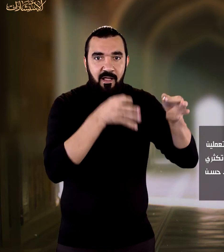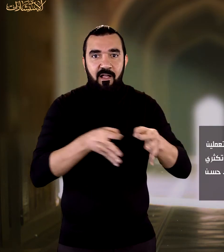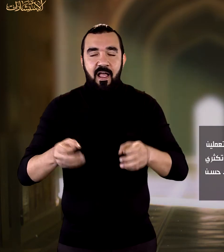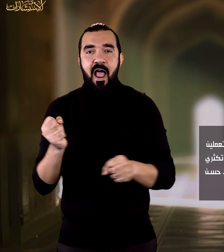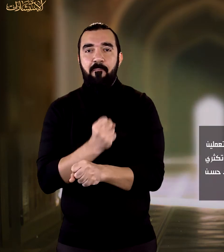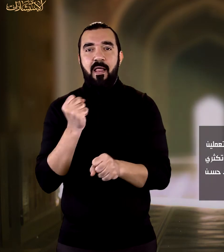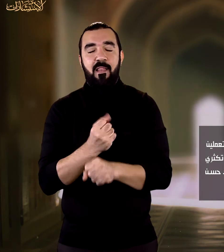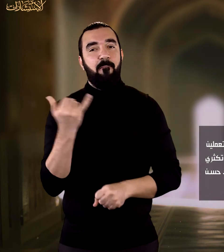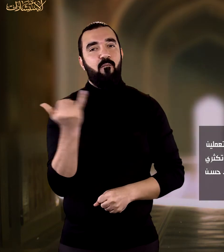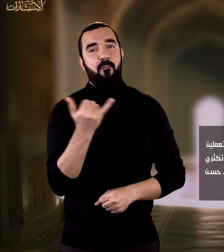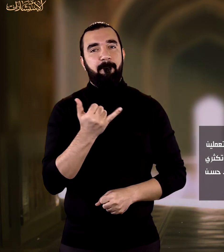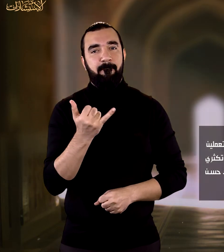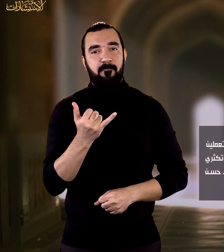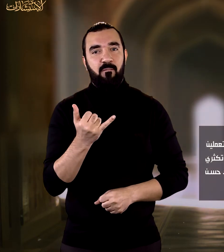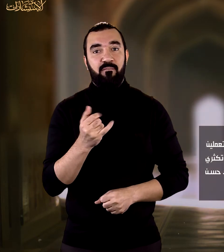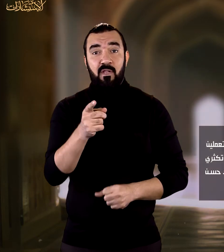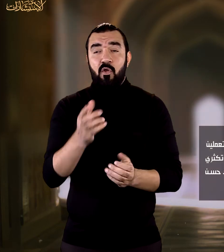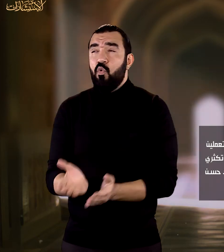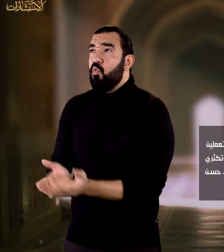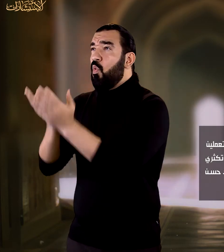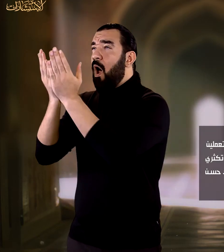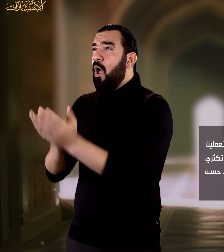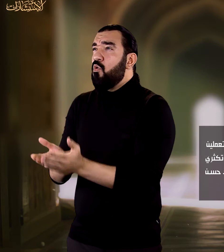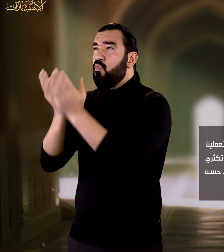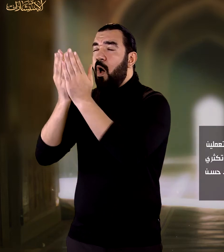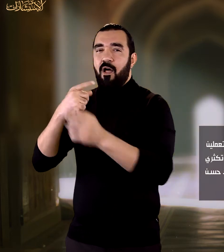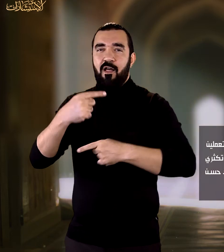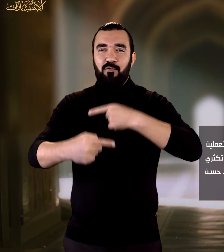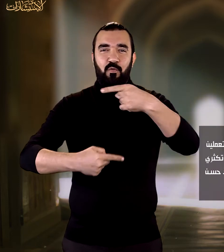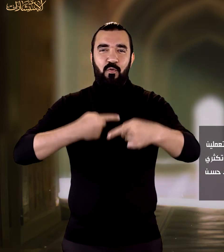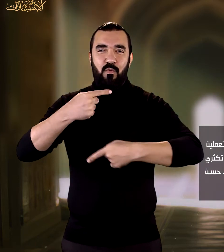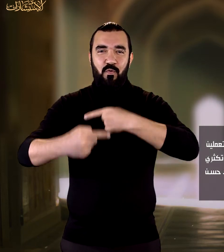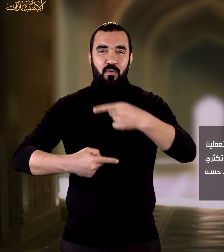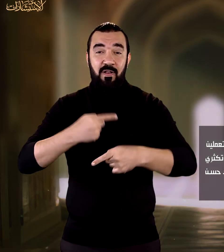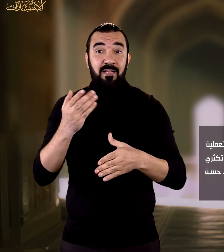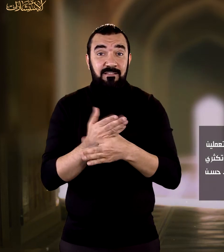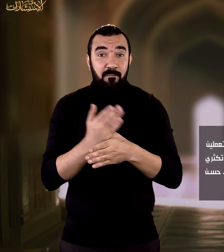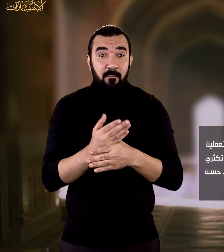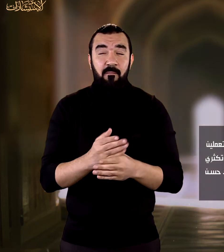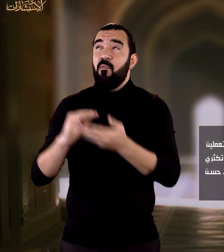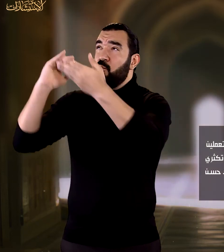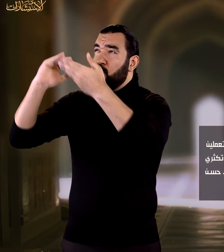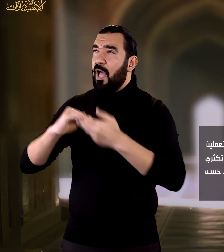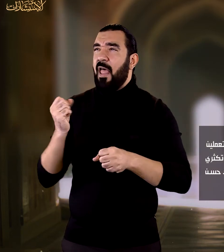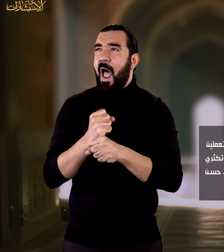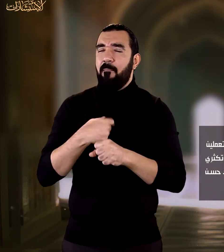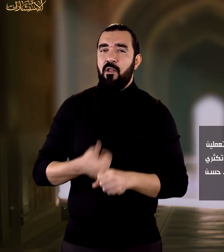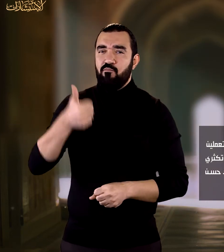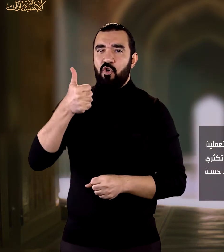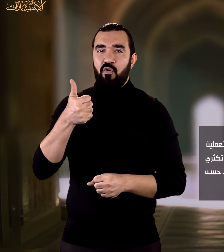وتعملين بطاعة الله وتدعين الله بأن يسر لك فرصة العمل